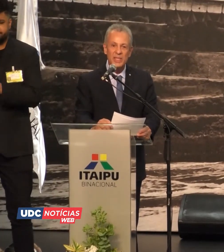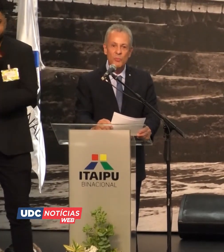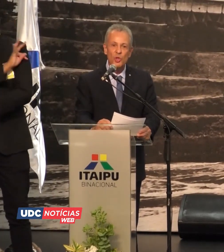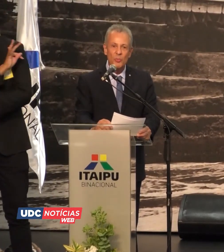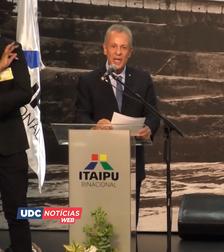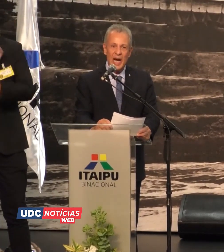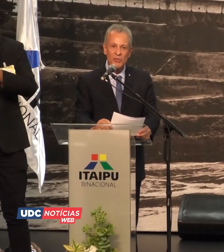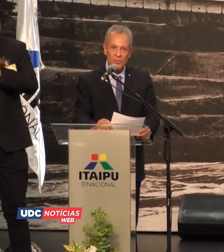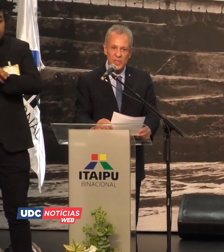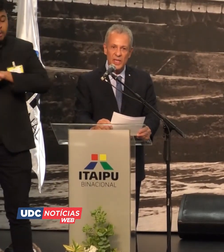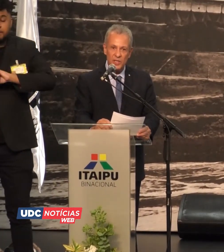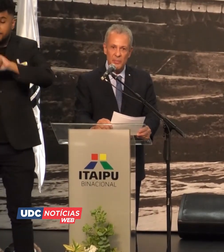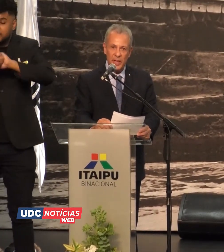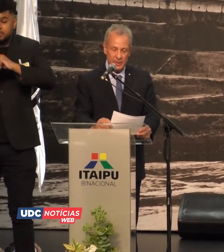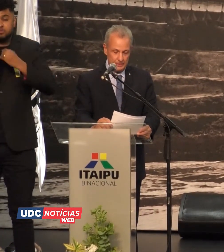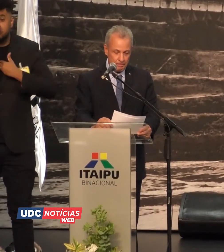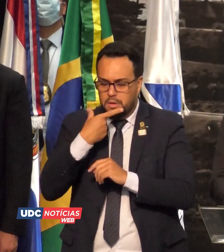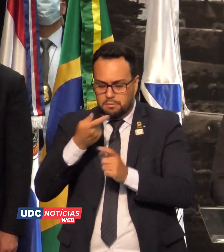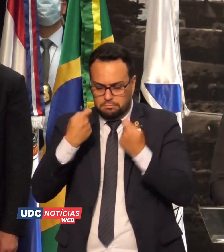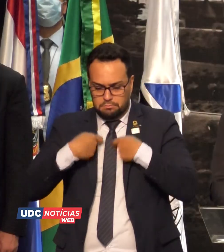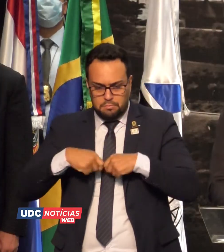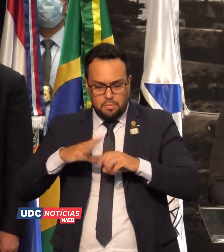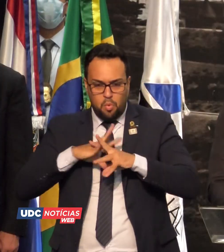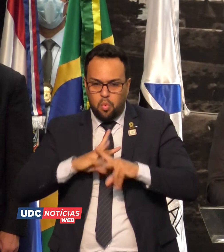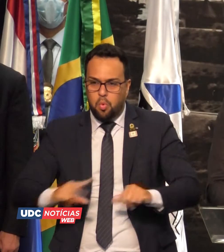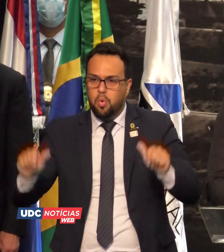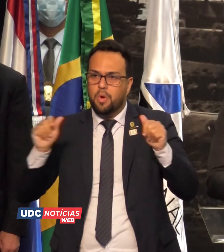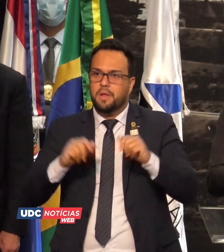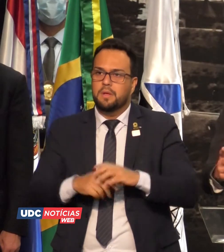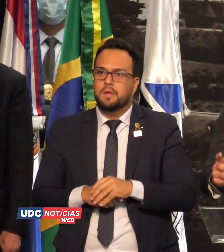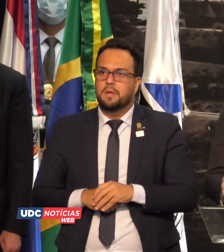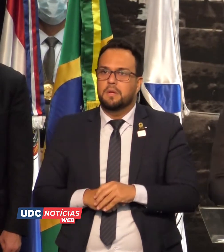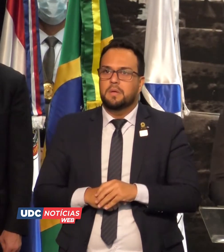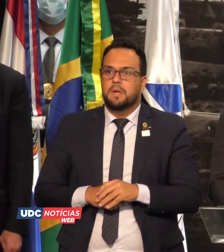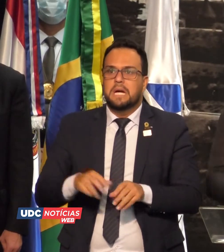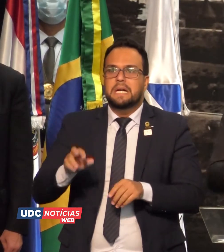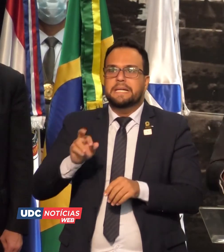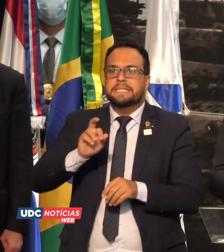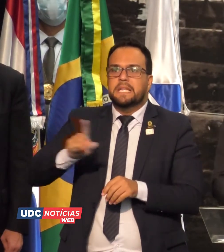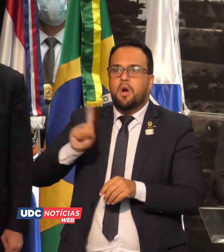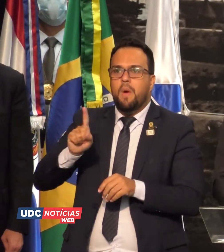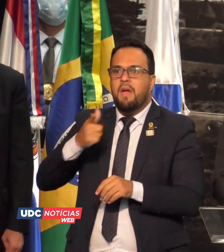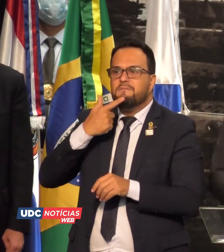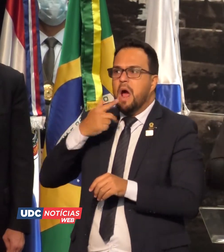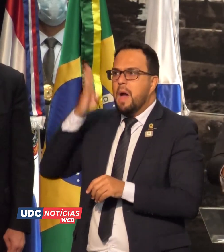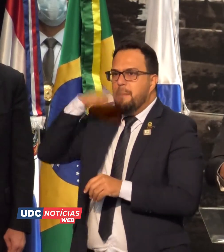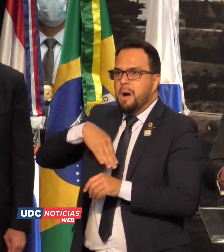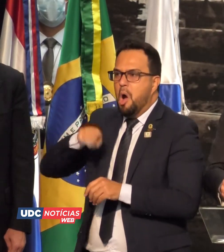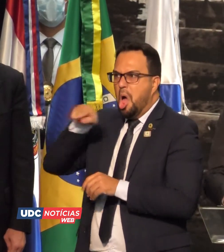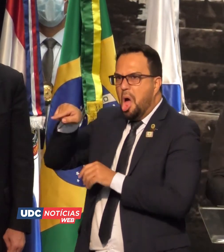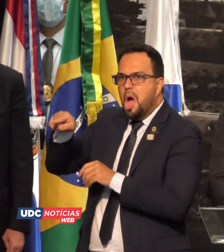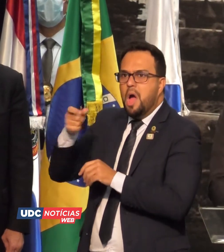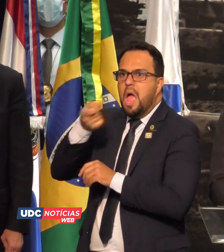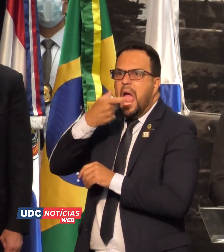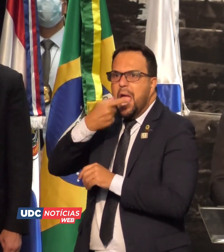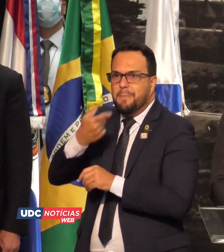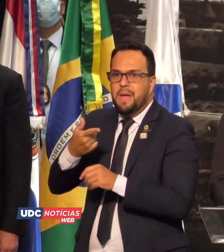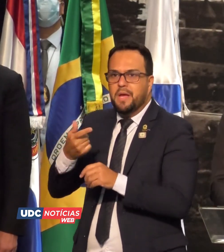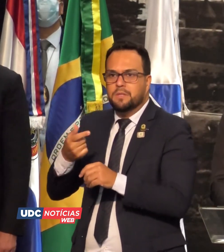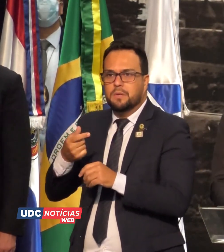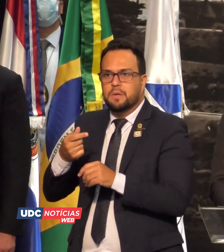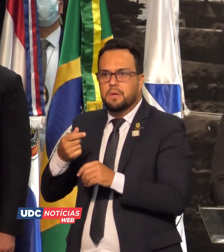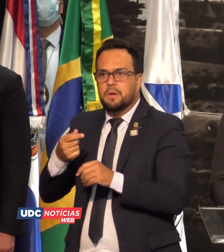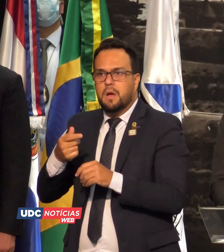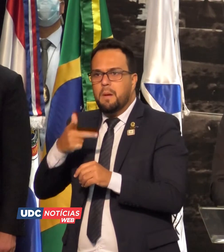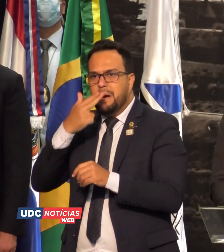Parabéns e muito obrigado a vocês também. Em pronunciamento, o presidente Bolsonaro fez questão de elogiar o trabalho do general Silvio